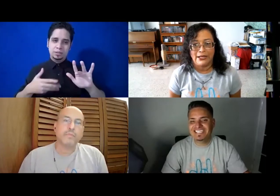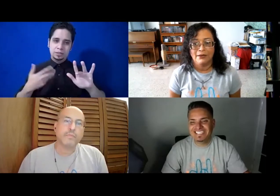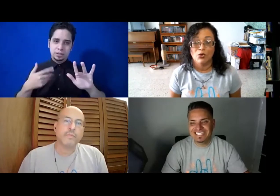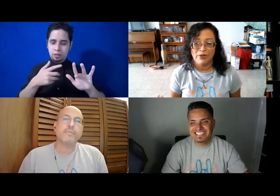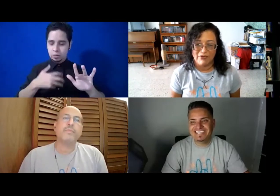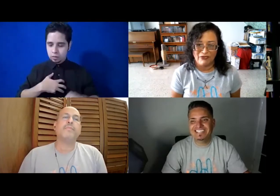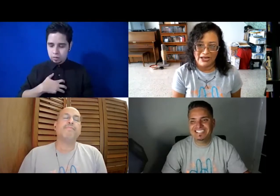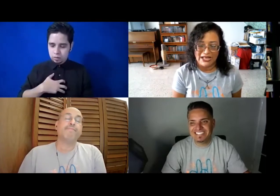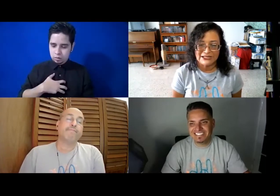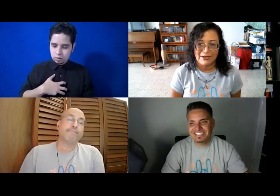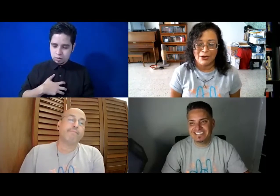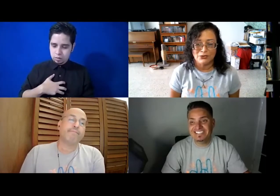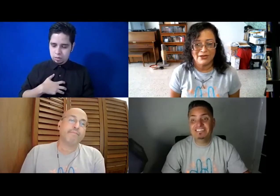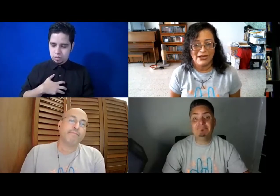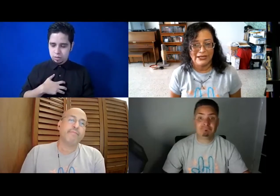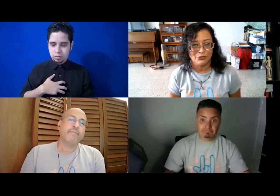Volví a mi fila, hice la cosa, y paqué yo.